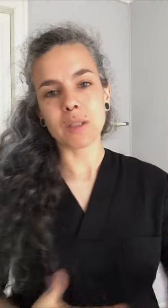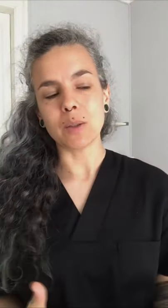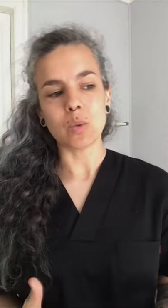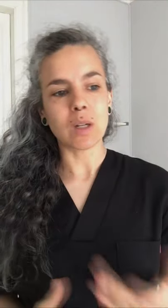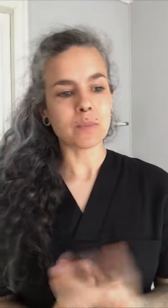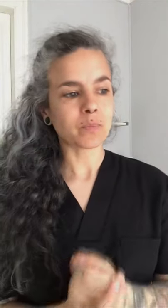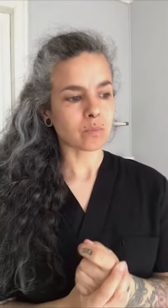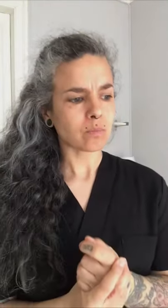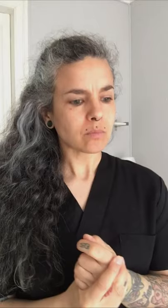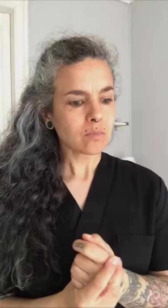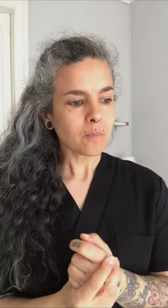habitual,